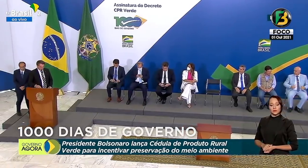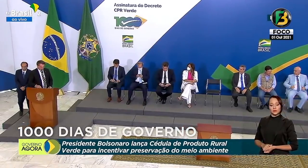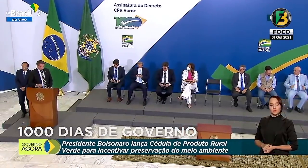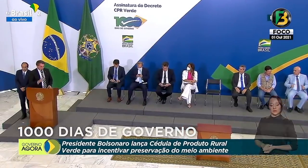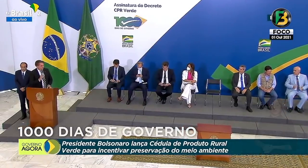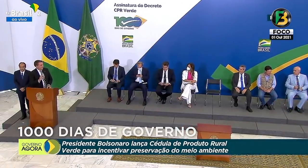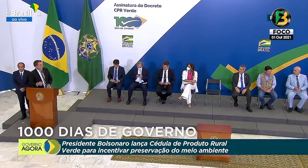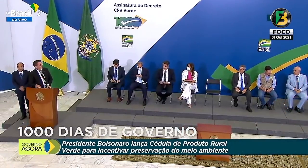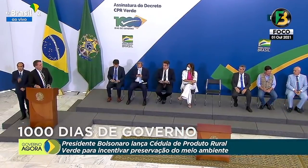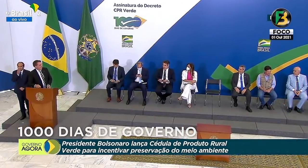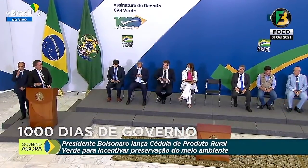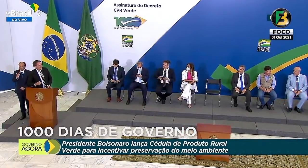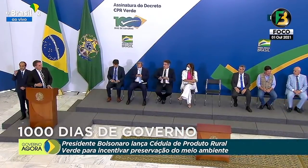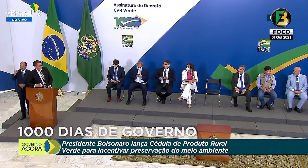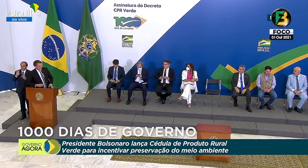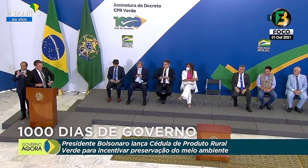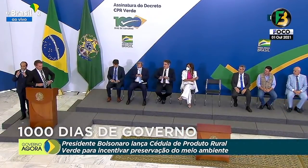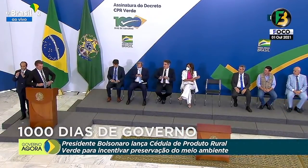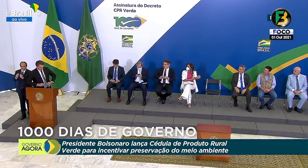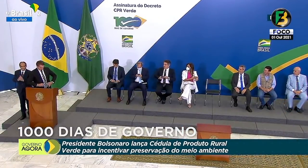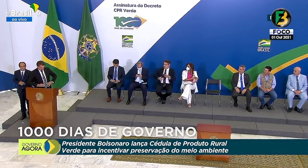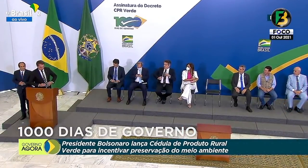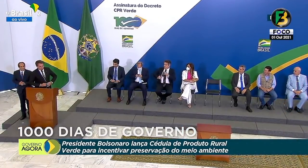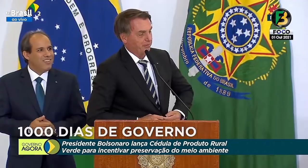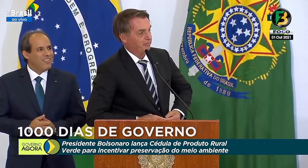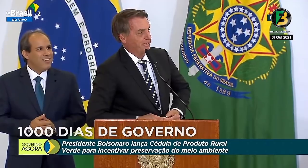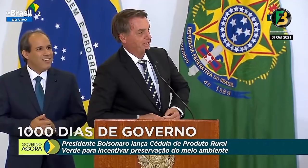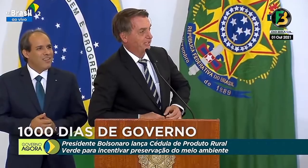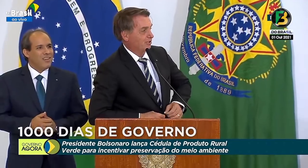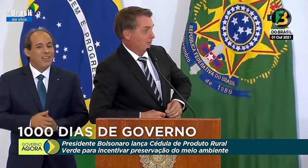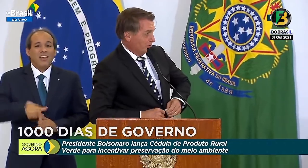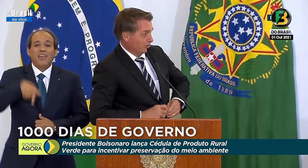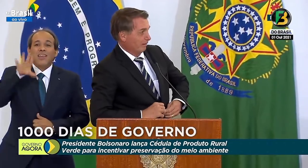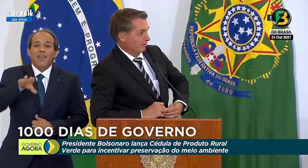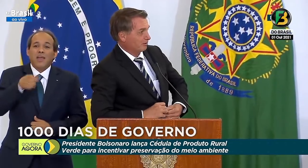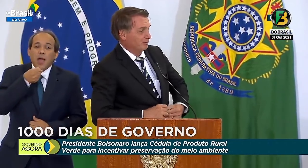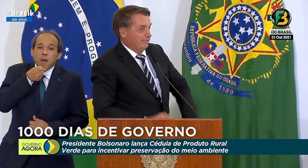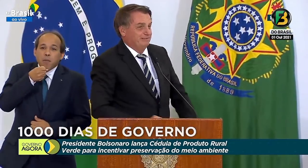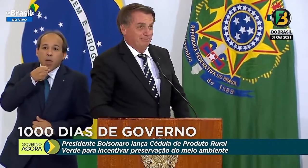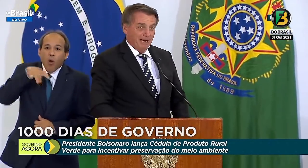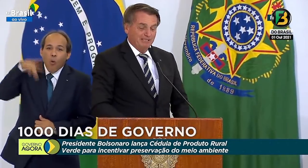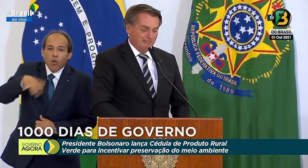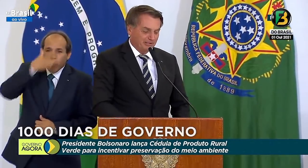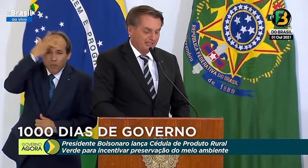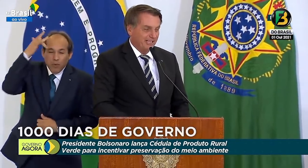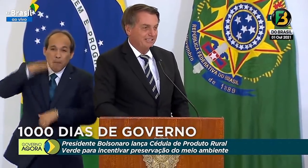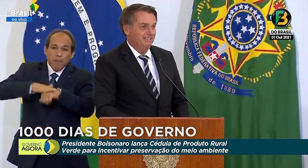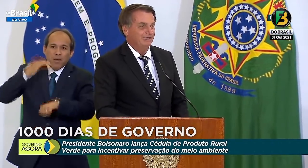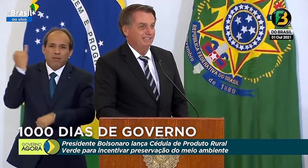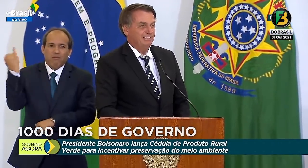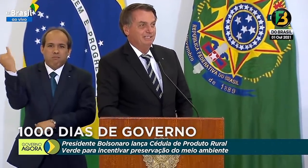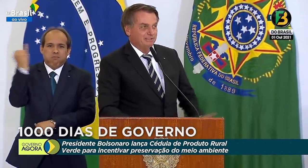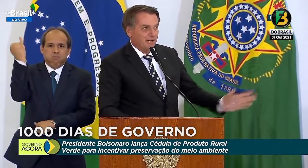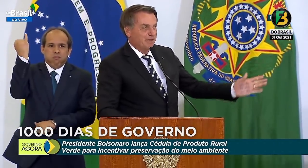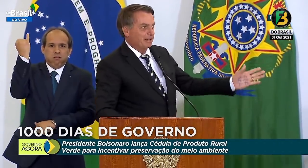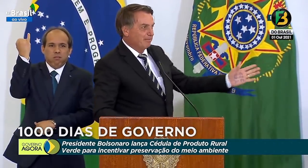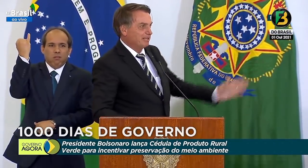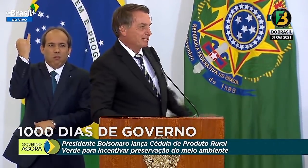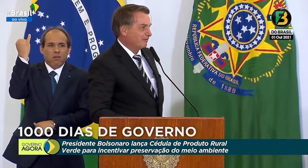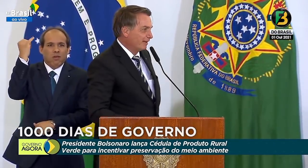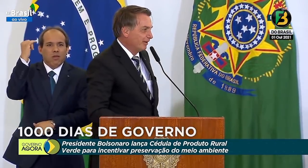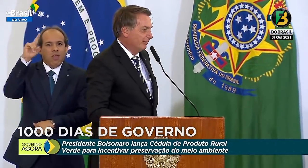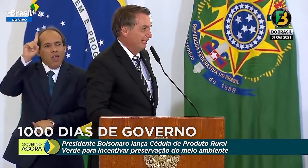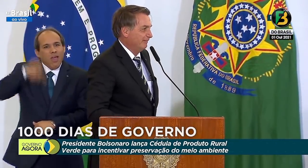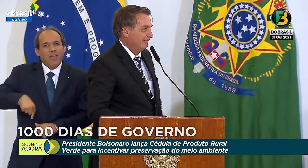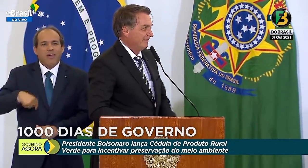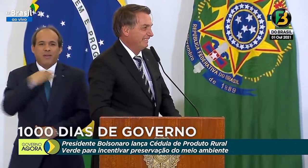Bom dia a todos. Quem deveria estar ocupando o microfone aqui, que uma última pessoa, mais importante, devia ser a